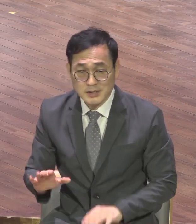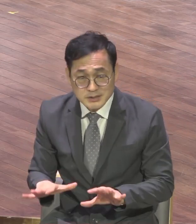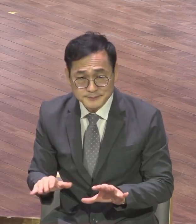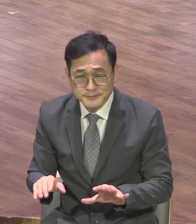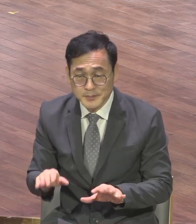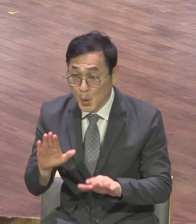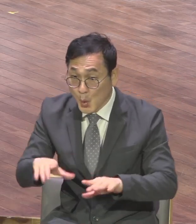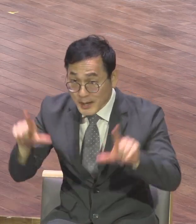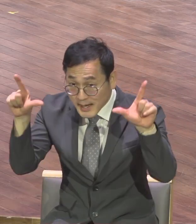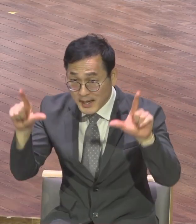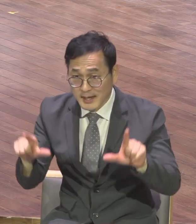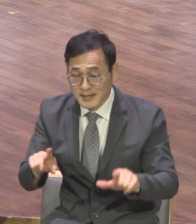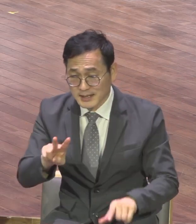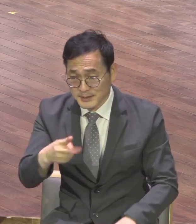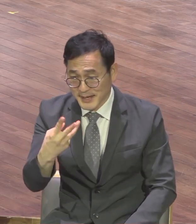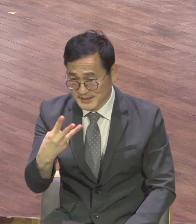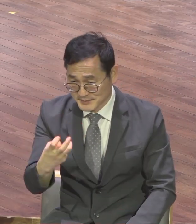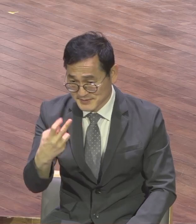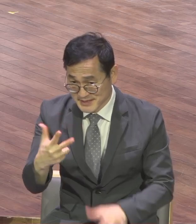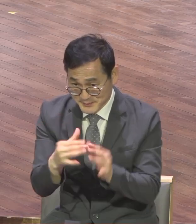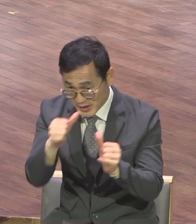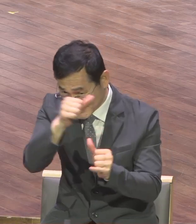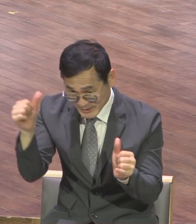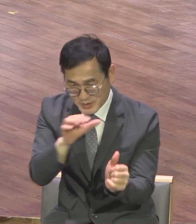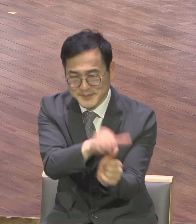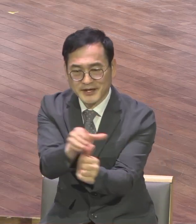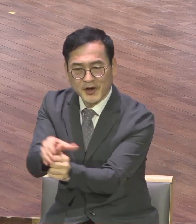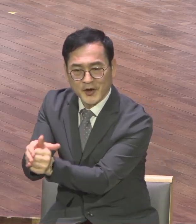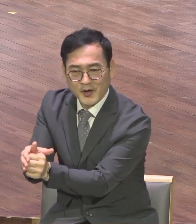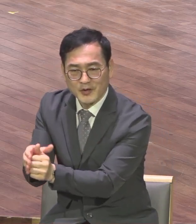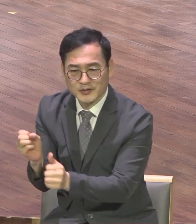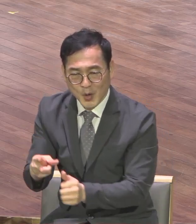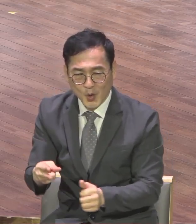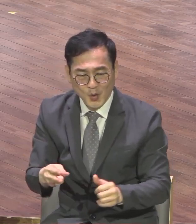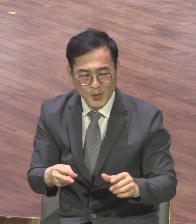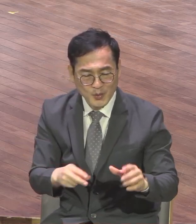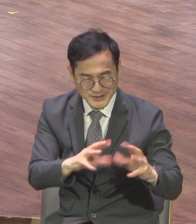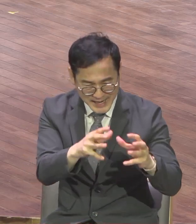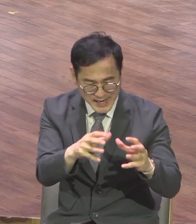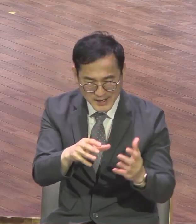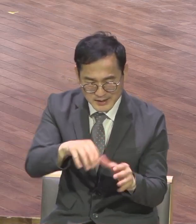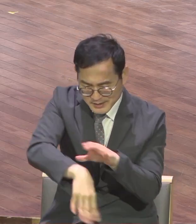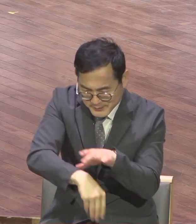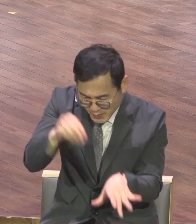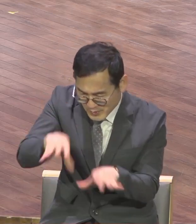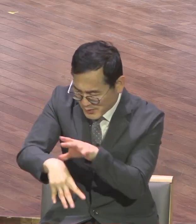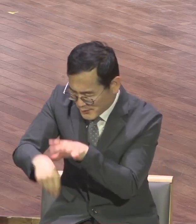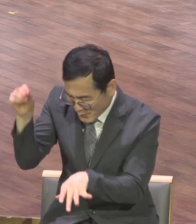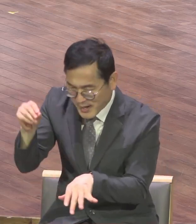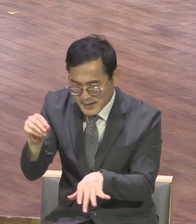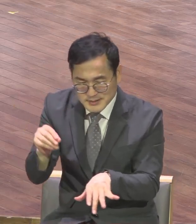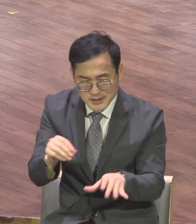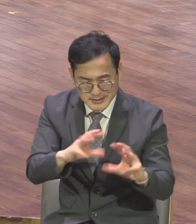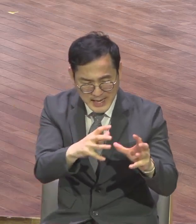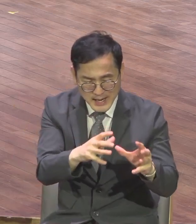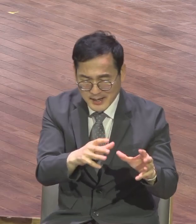세워서 237개 나를 대비뽑기해서 237개 담당 장로를 세우고 거기에 모든 중지자들 모든 성도들 모든